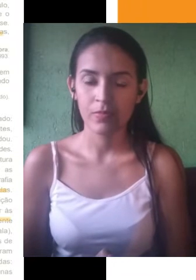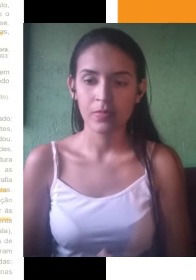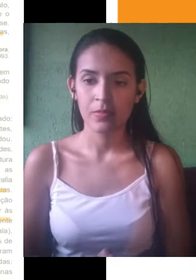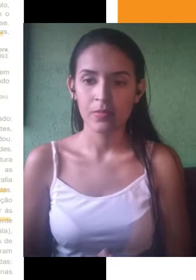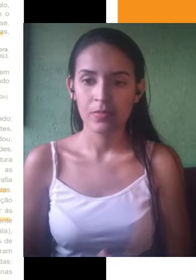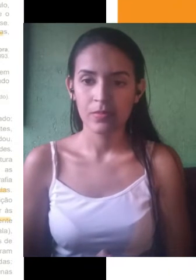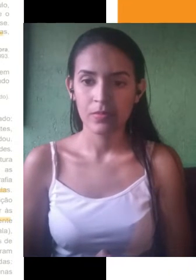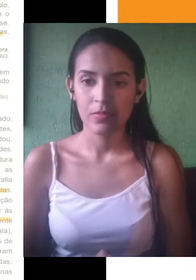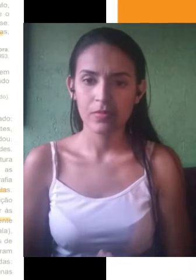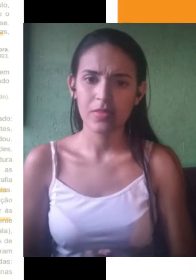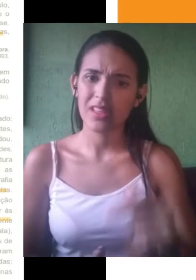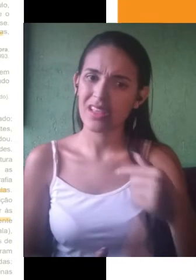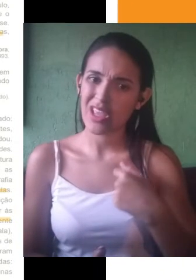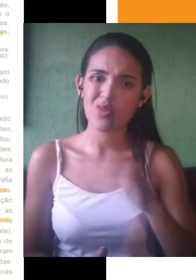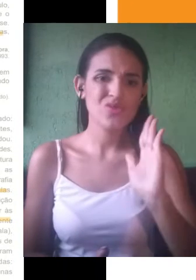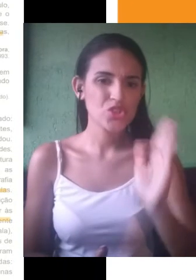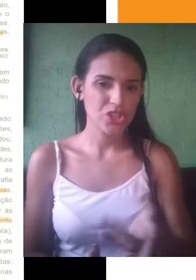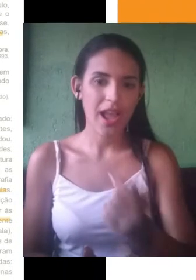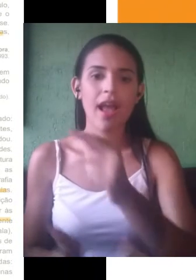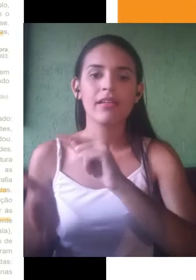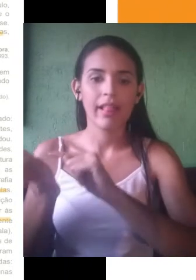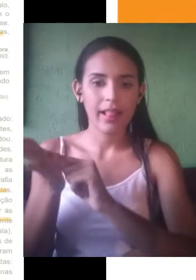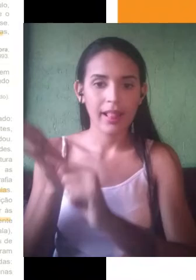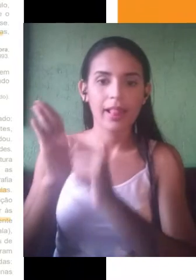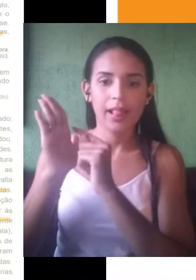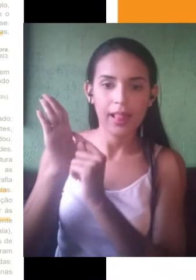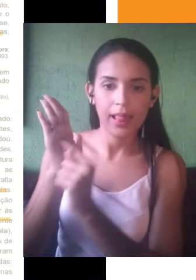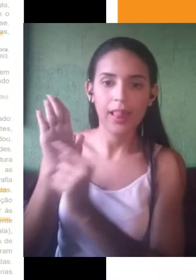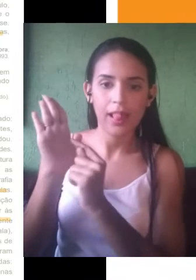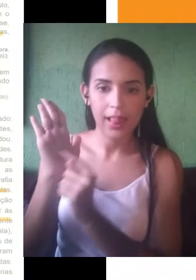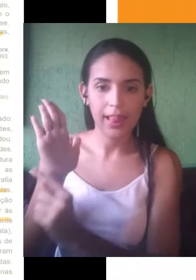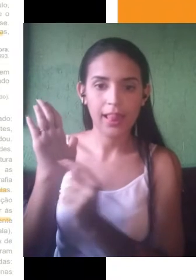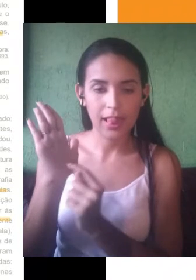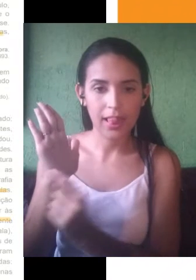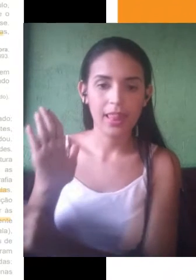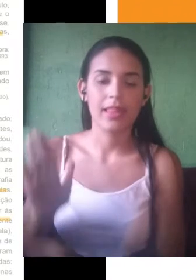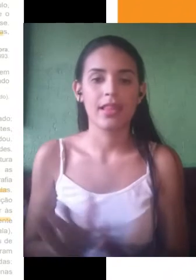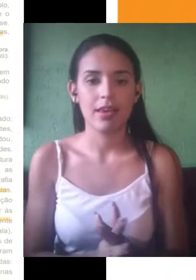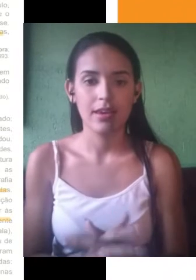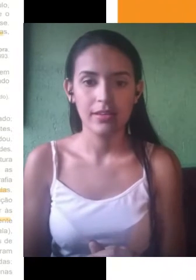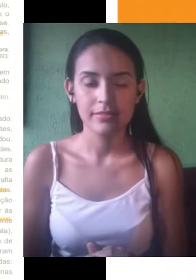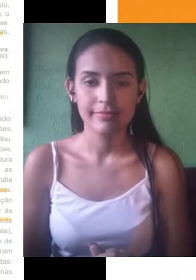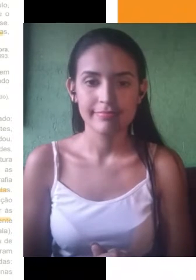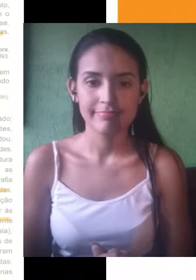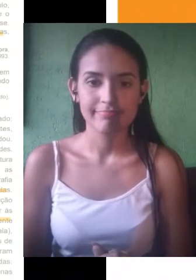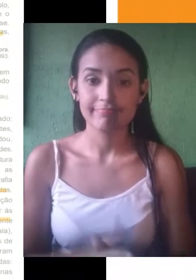consideramos relevantes e que nos ajudam a entender o tema, é o momento de a gente